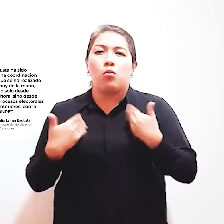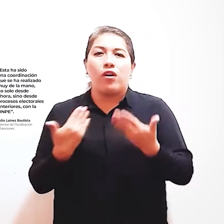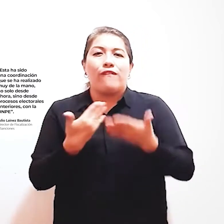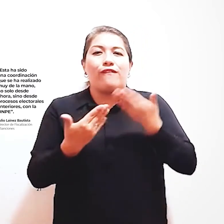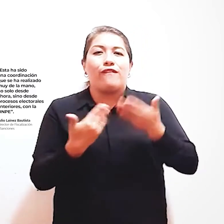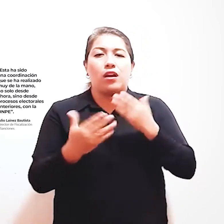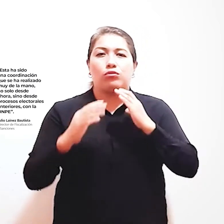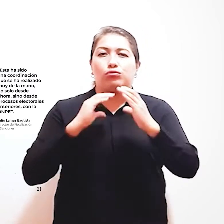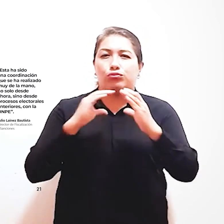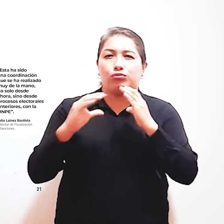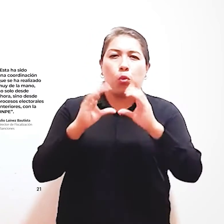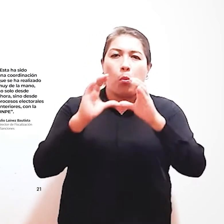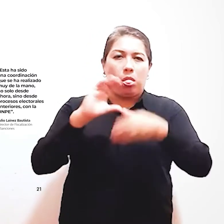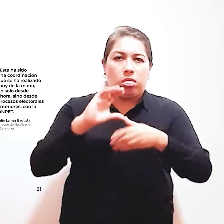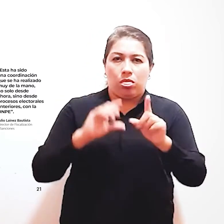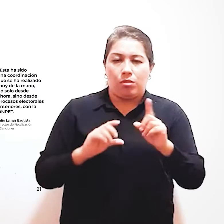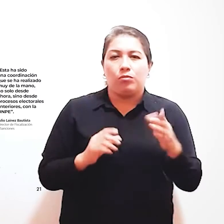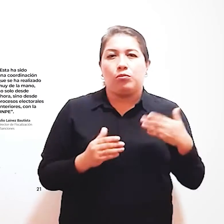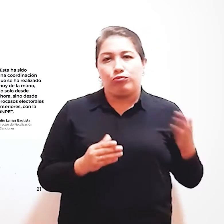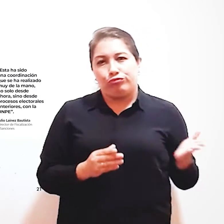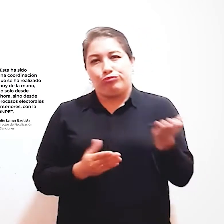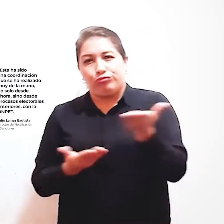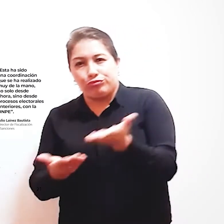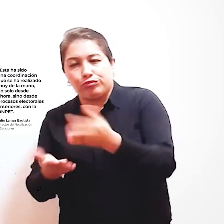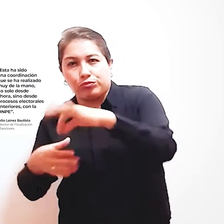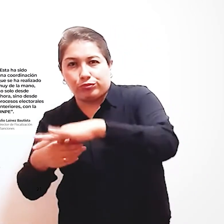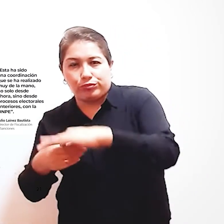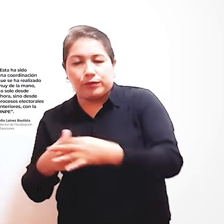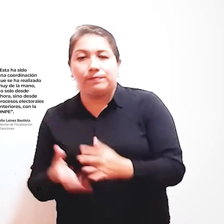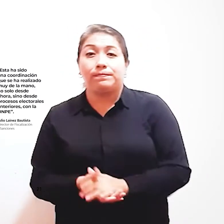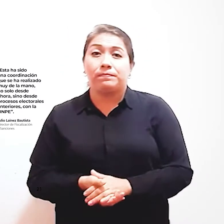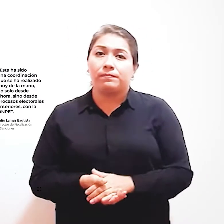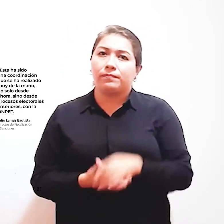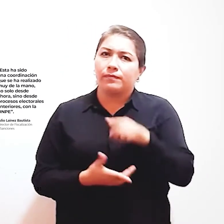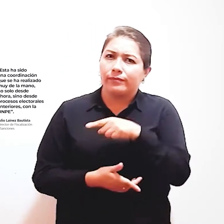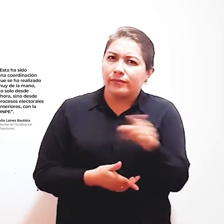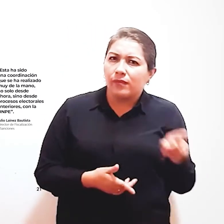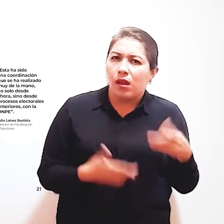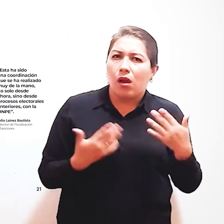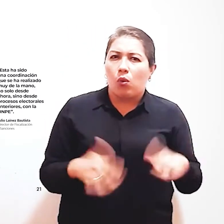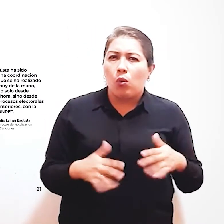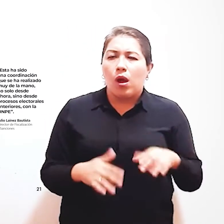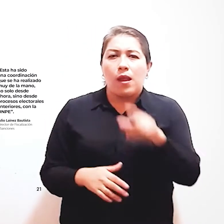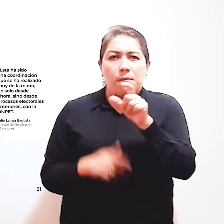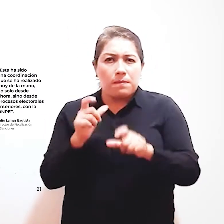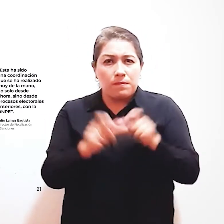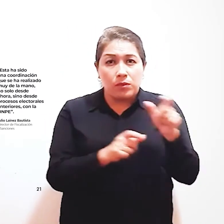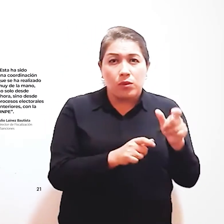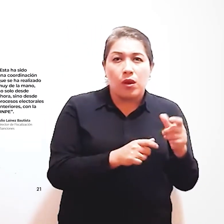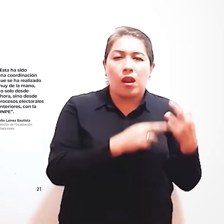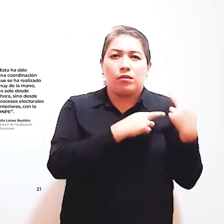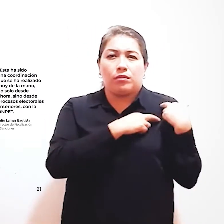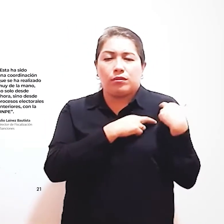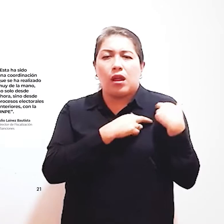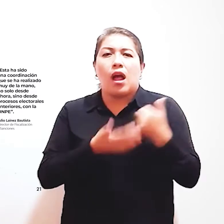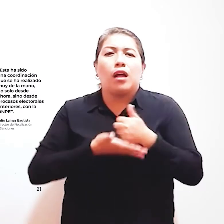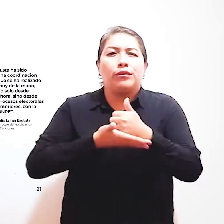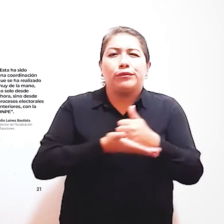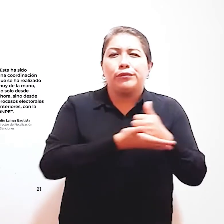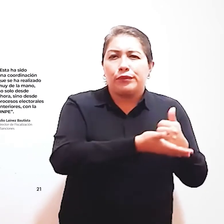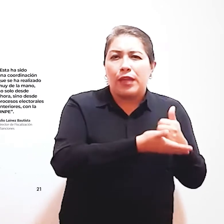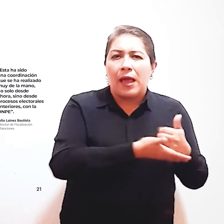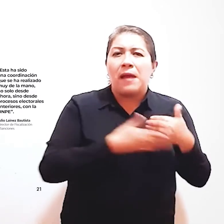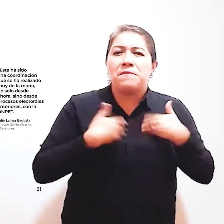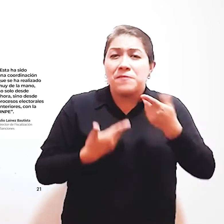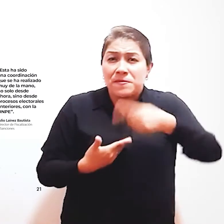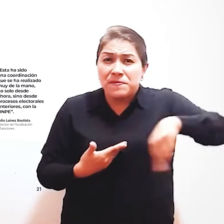Para facilitar La comunicación Con los miembros De mesa Estas acciones Posibilitaron Que las personas Con discapacidad